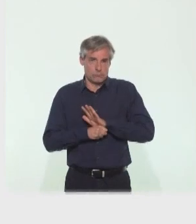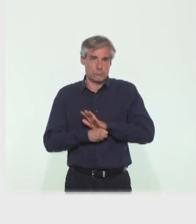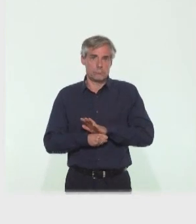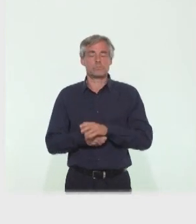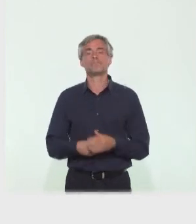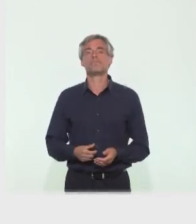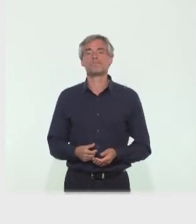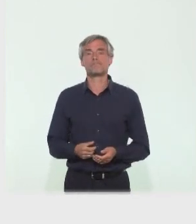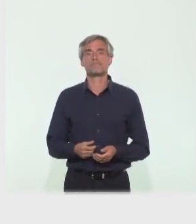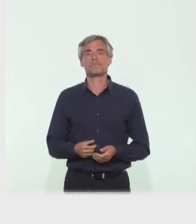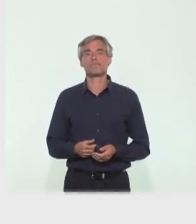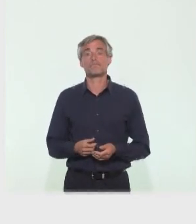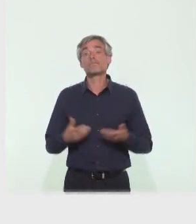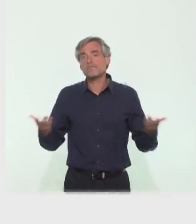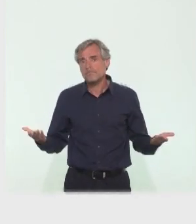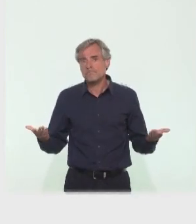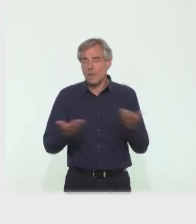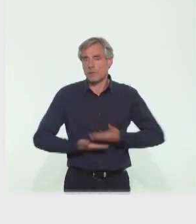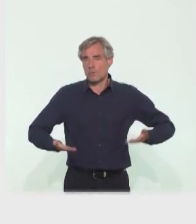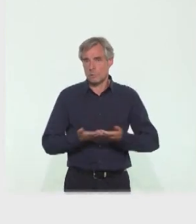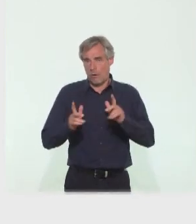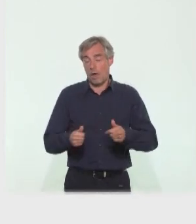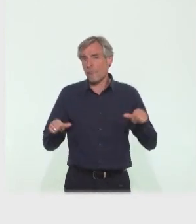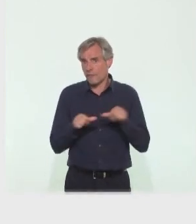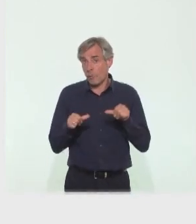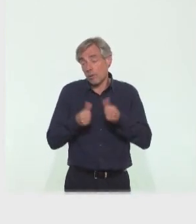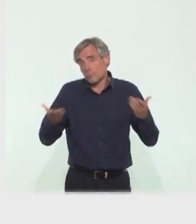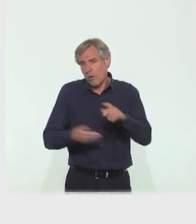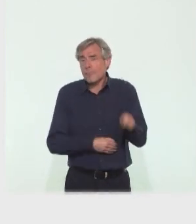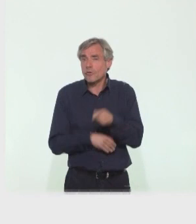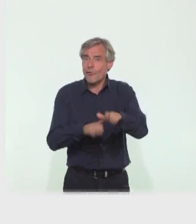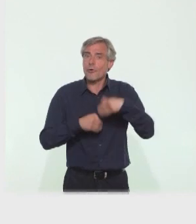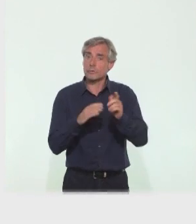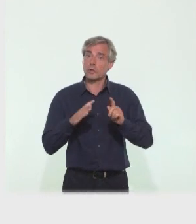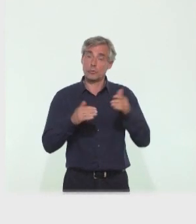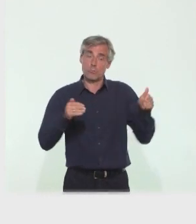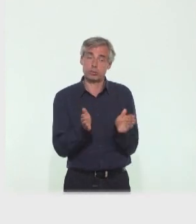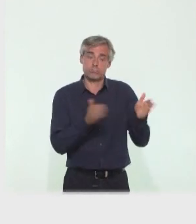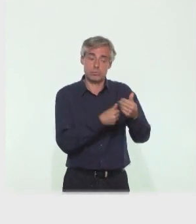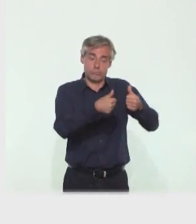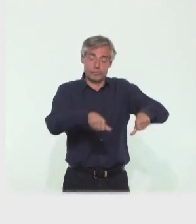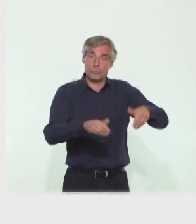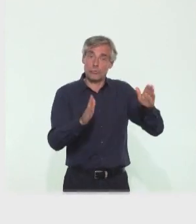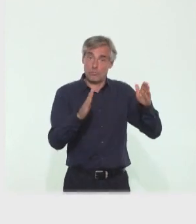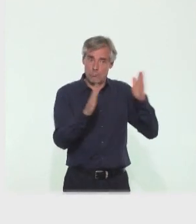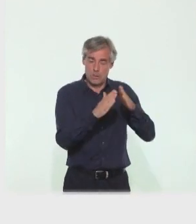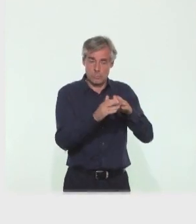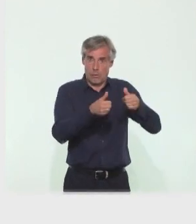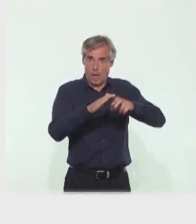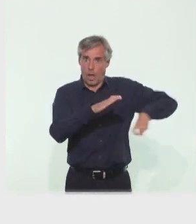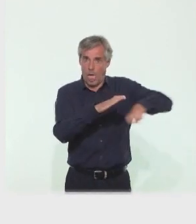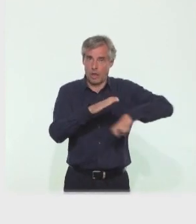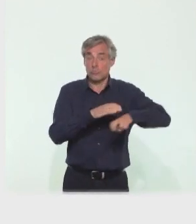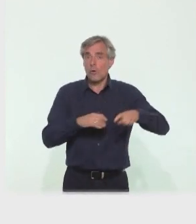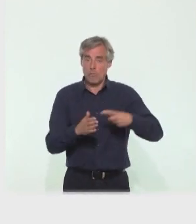-19. Dans ce cas, continuez à vous isoler strictement à domicile, respectez